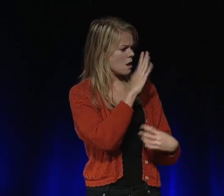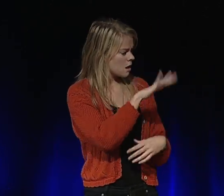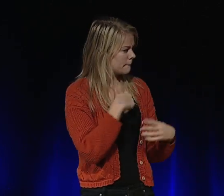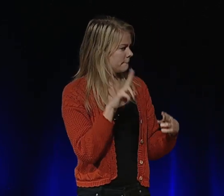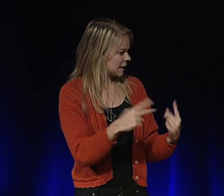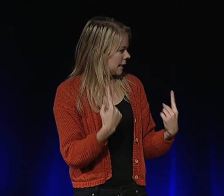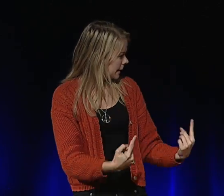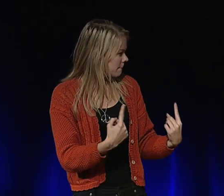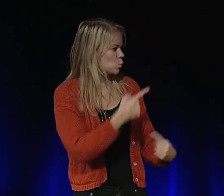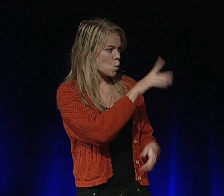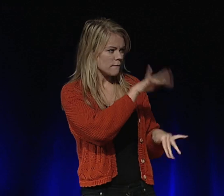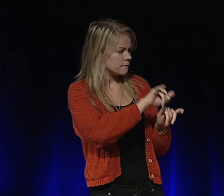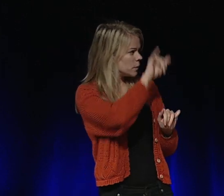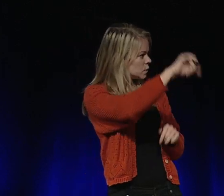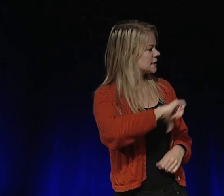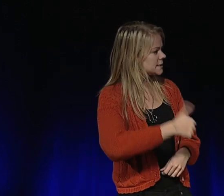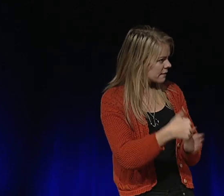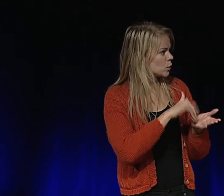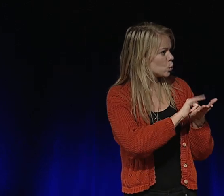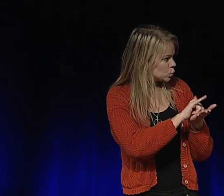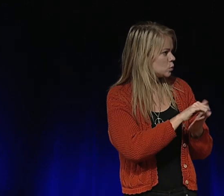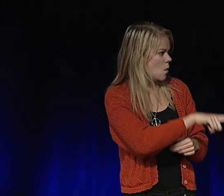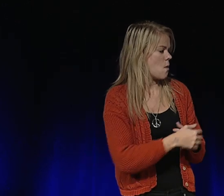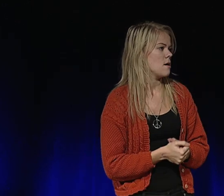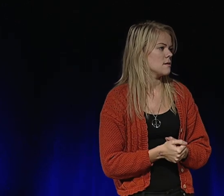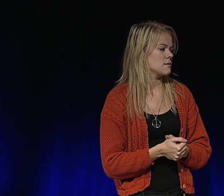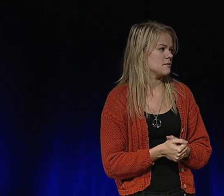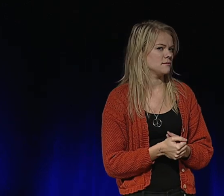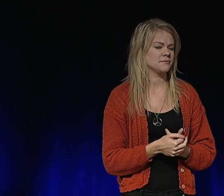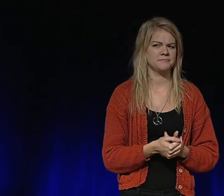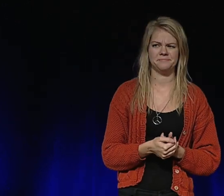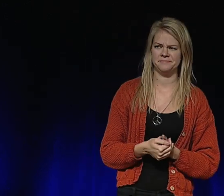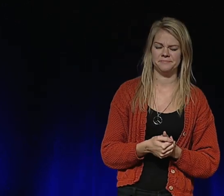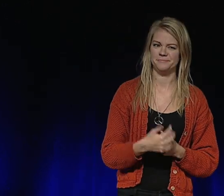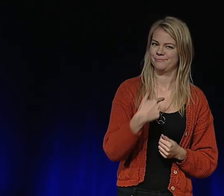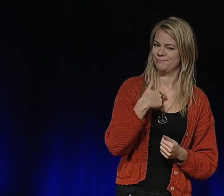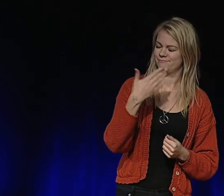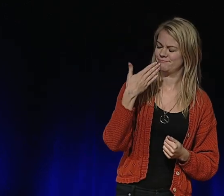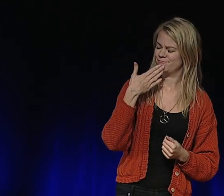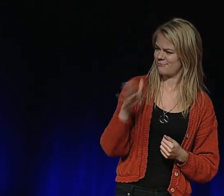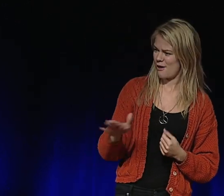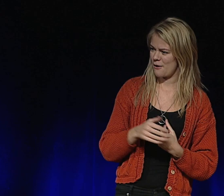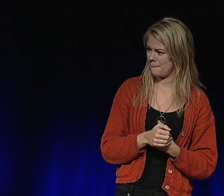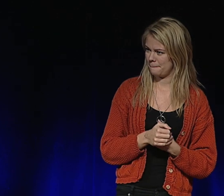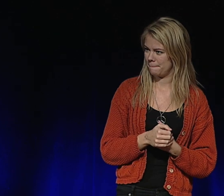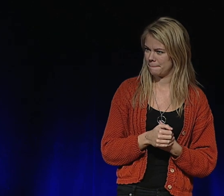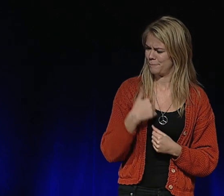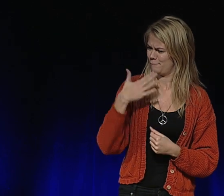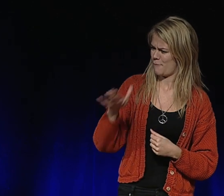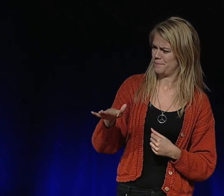förklarade hur imponerade de var över att jag hade flugit hela vägen till New York helt själv. Jag